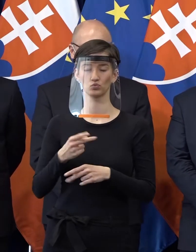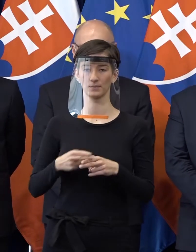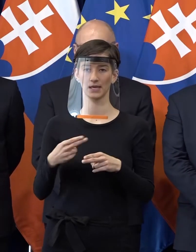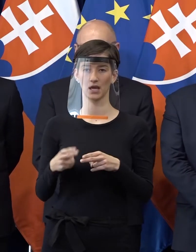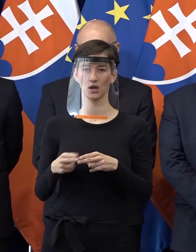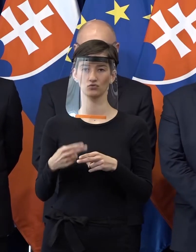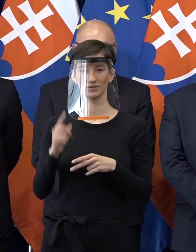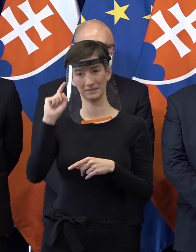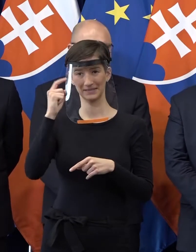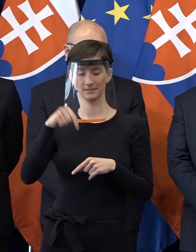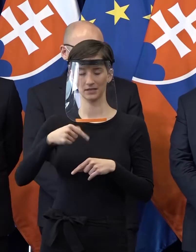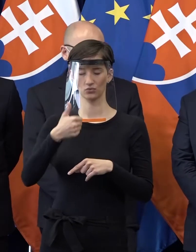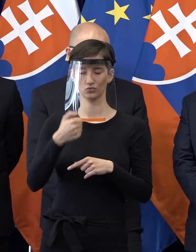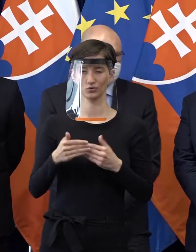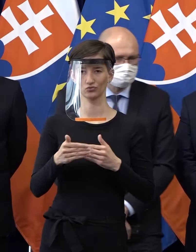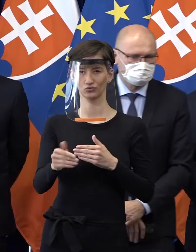týždeň budeme mať finálne stanovy.